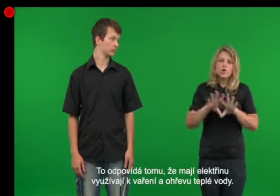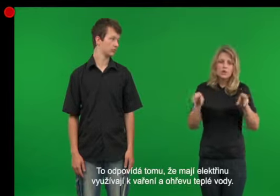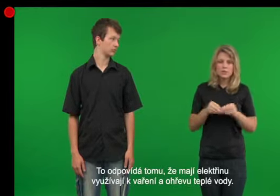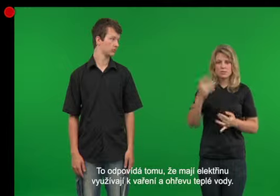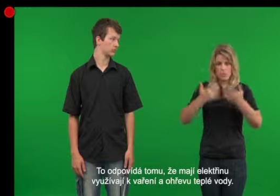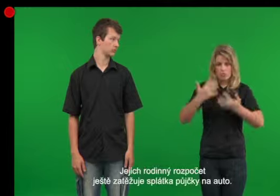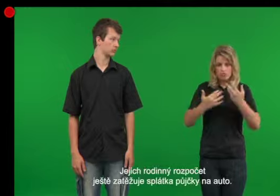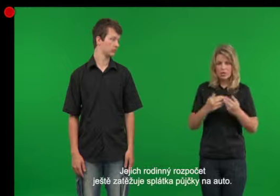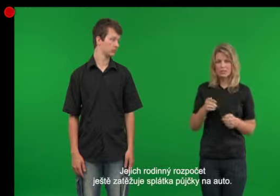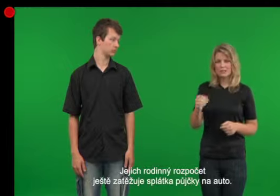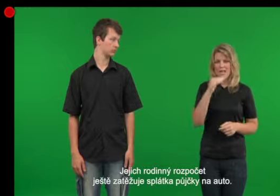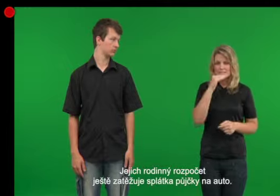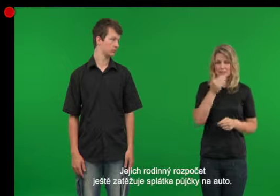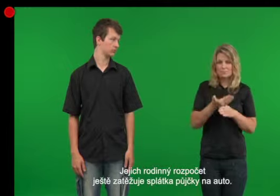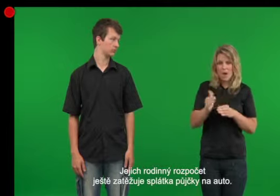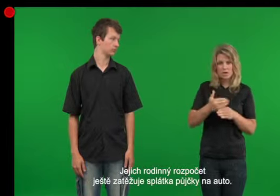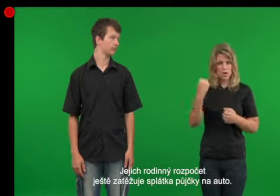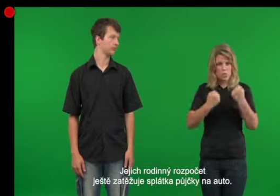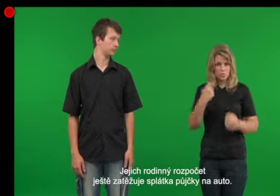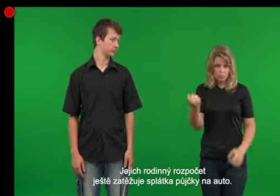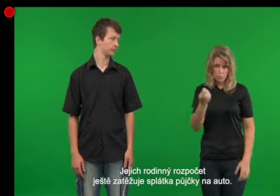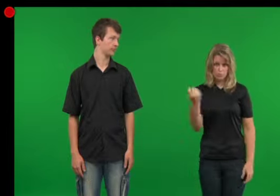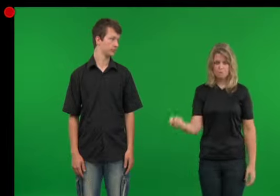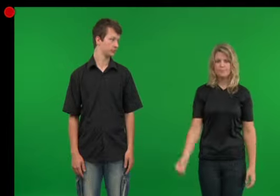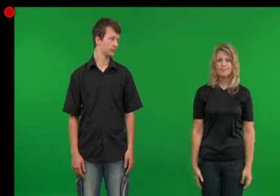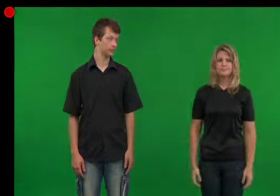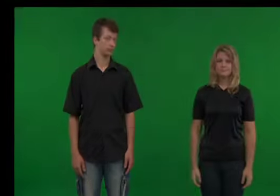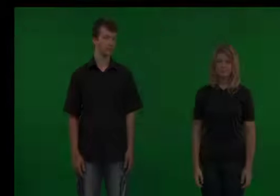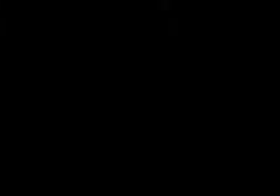odpovídá tomu, že mají elektřinou výdají.